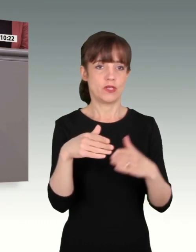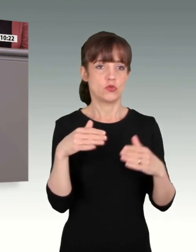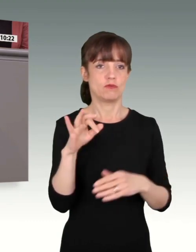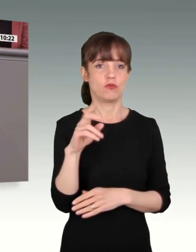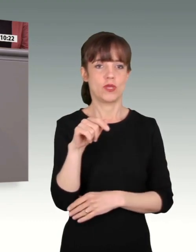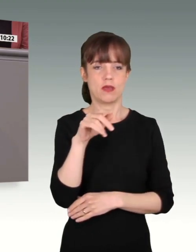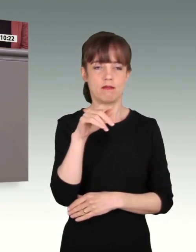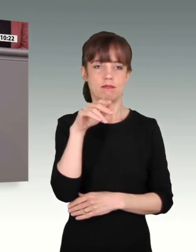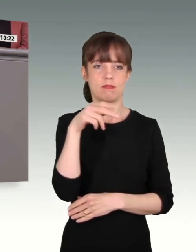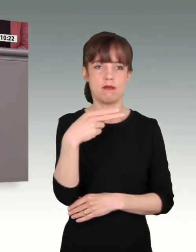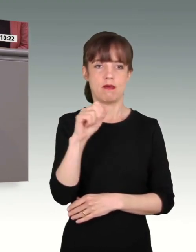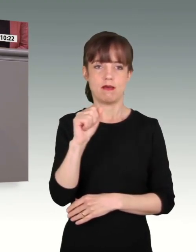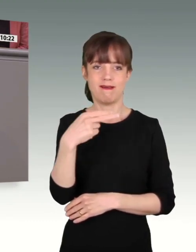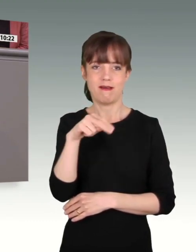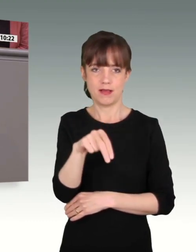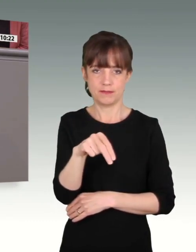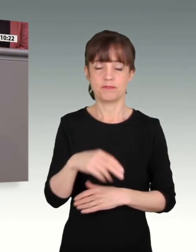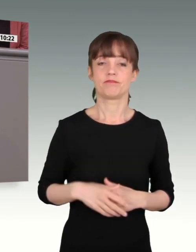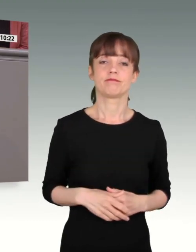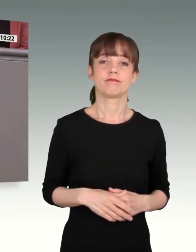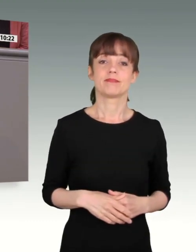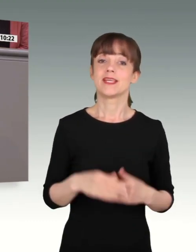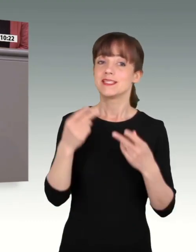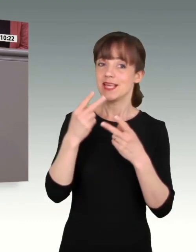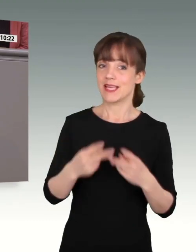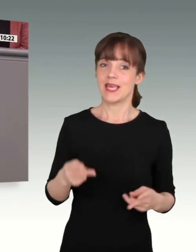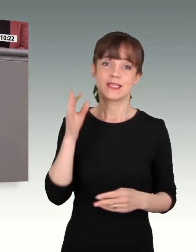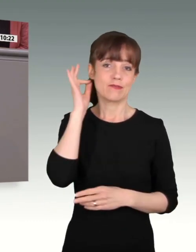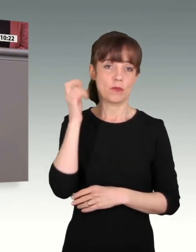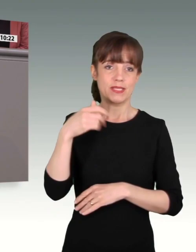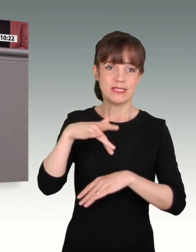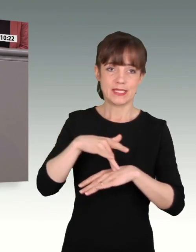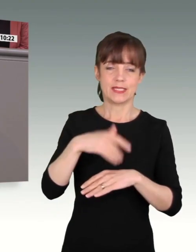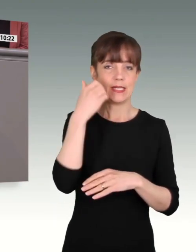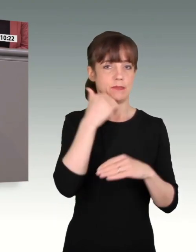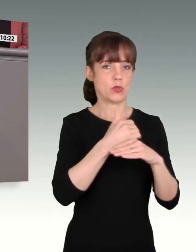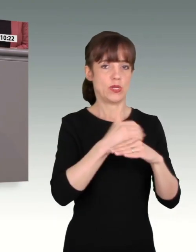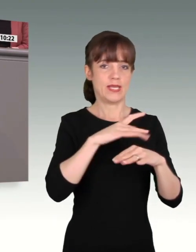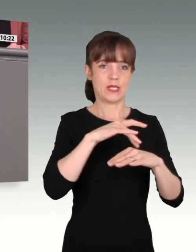Aber das sei nur so noch vorweggestellt.